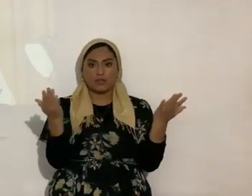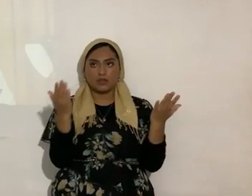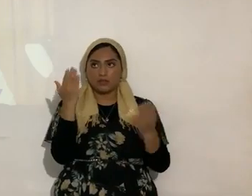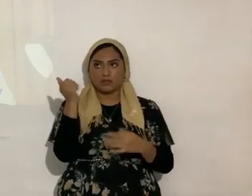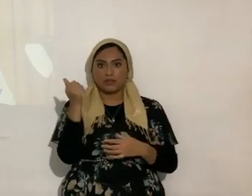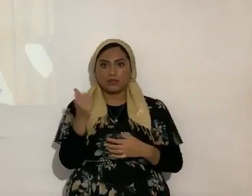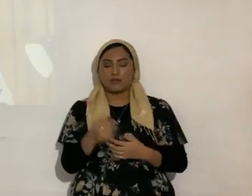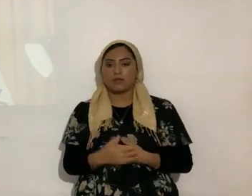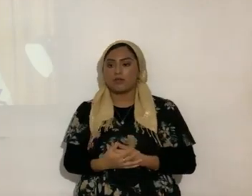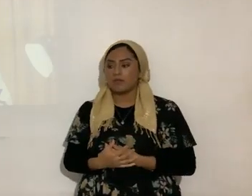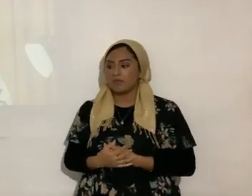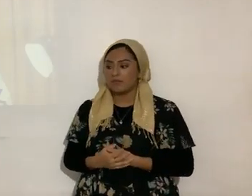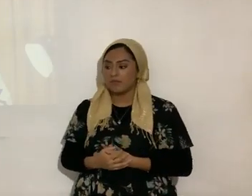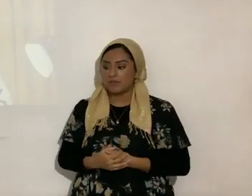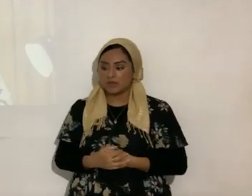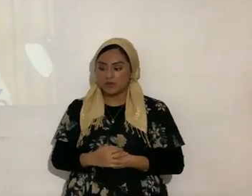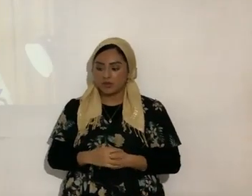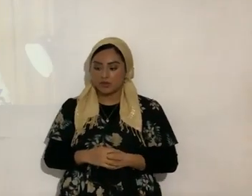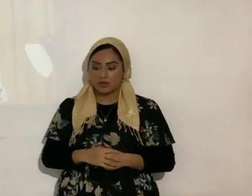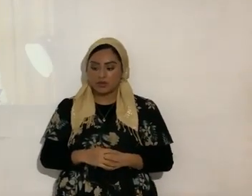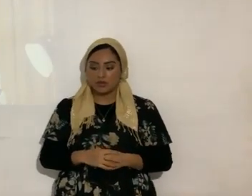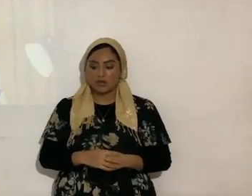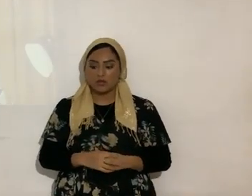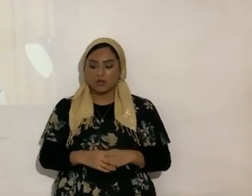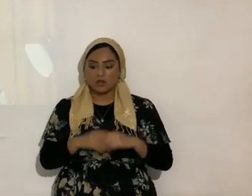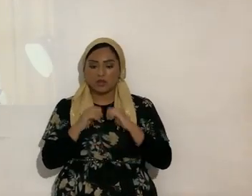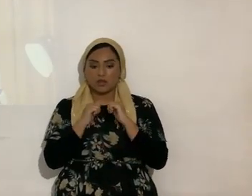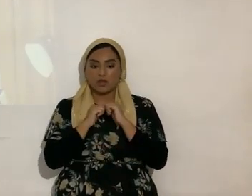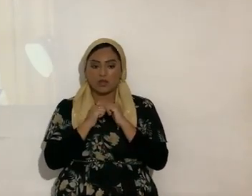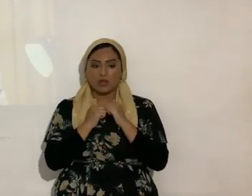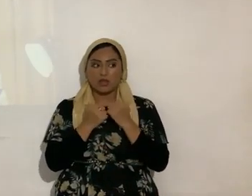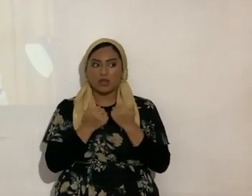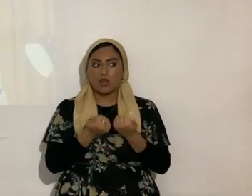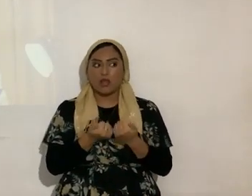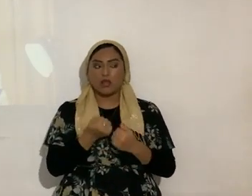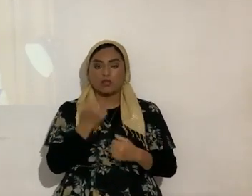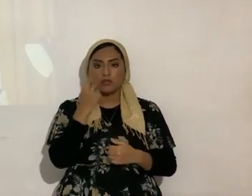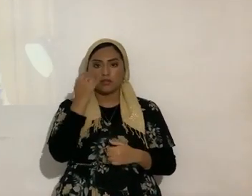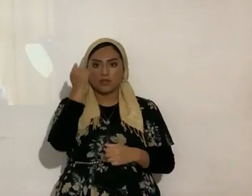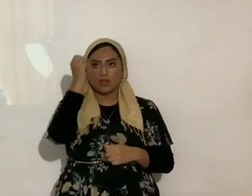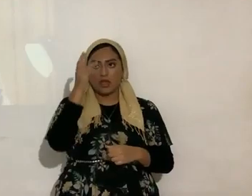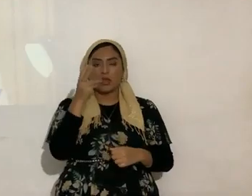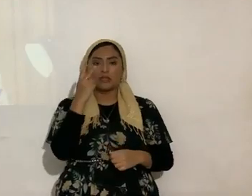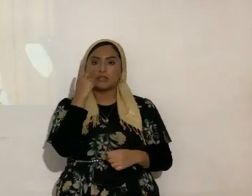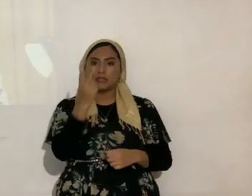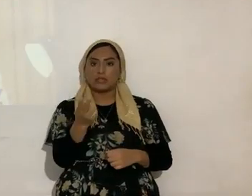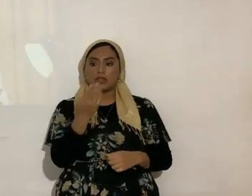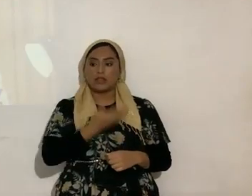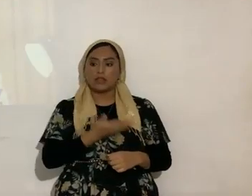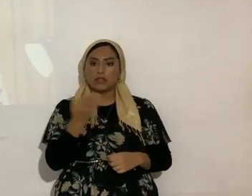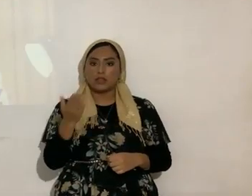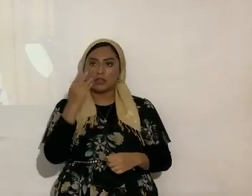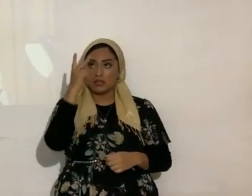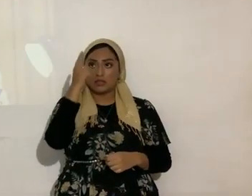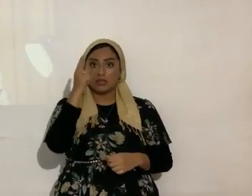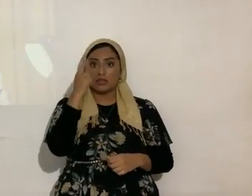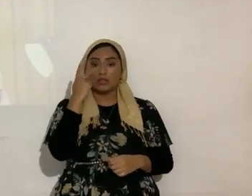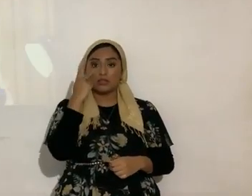es decir, ¿cómo ve Yahshua las cosas? Él las ve totalmente limpias,